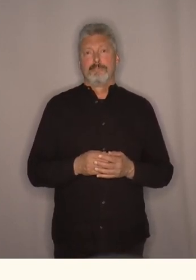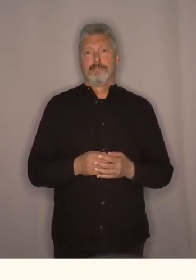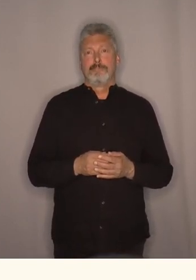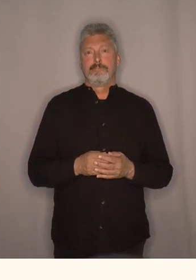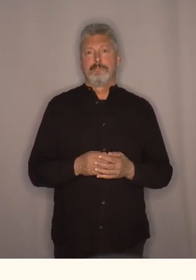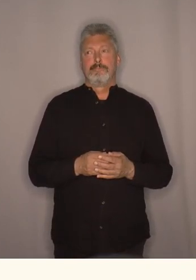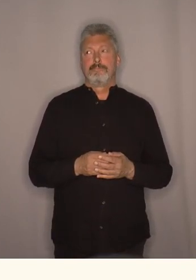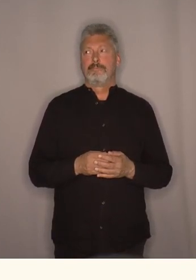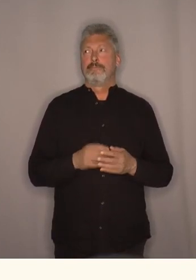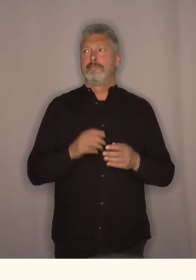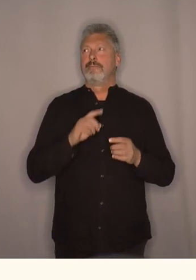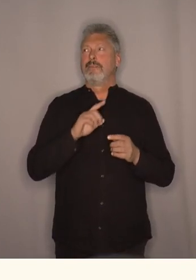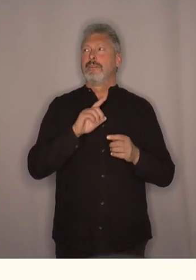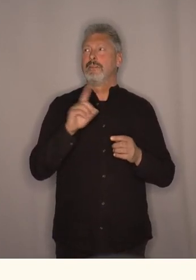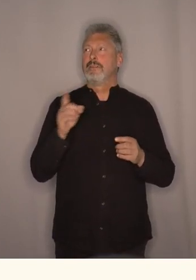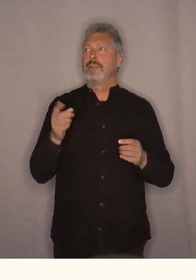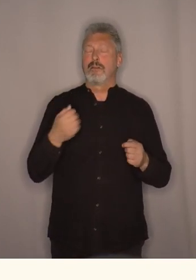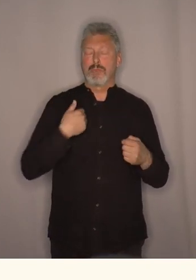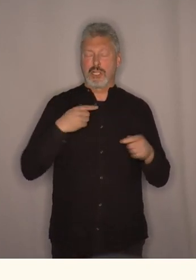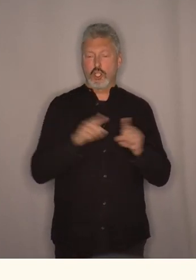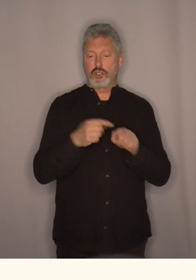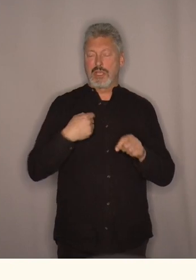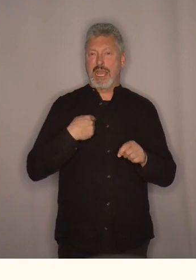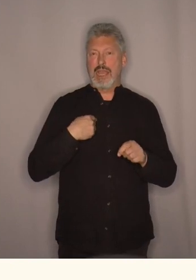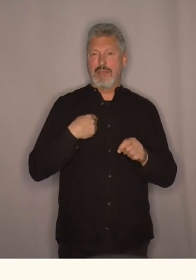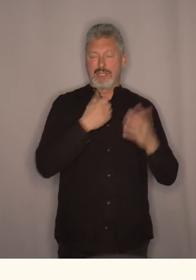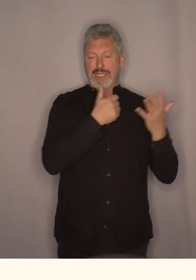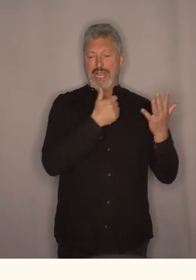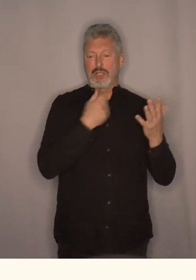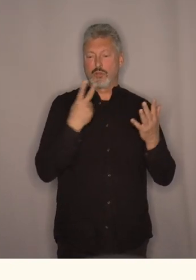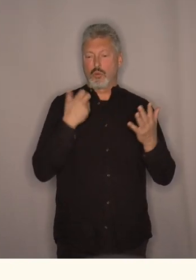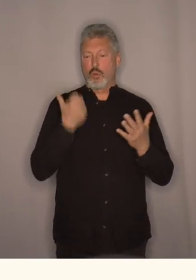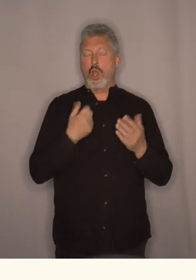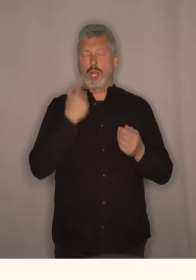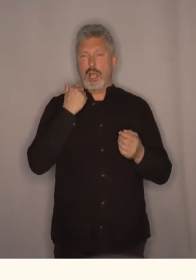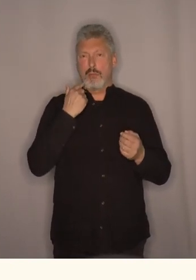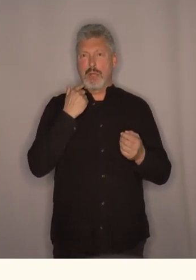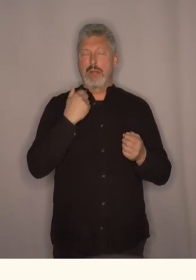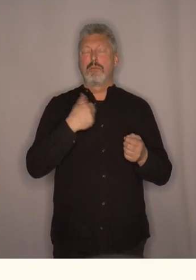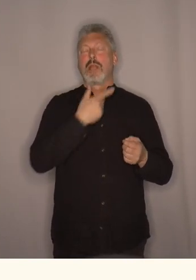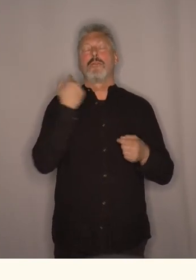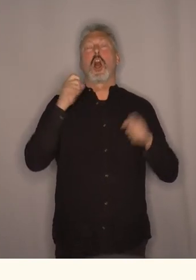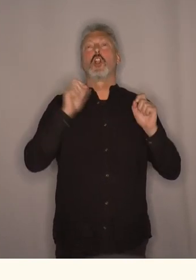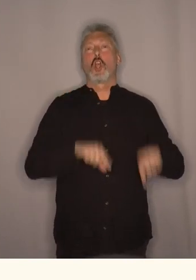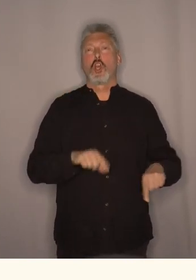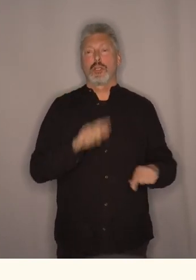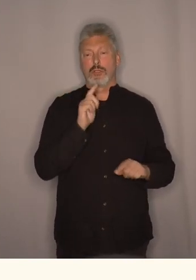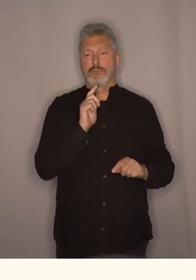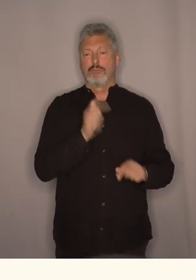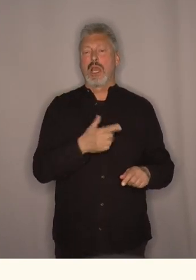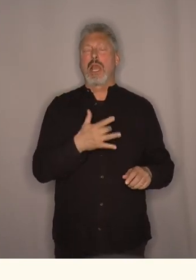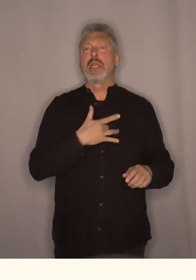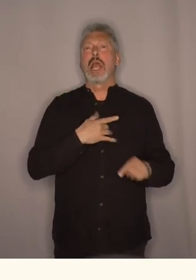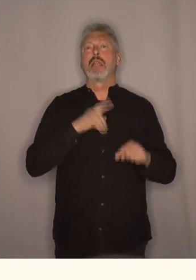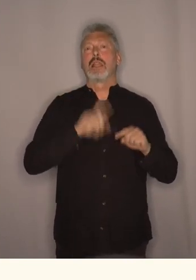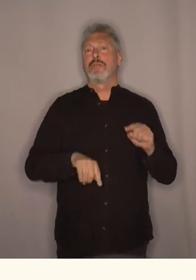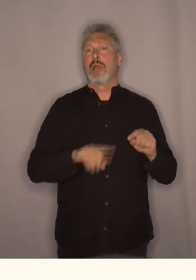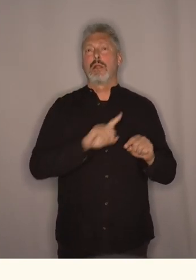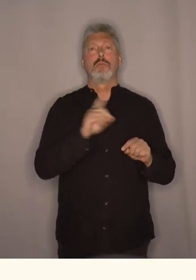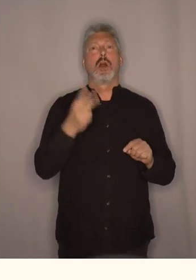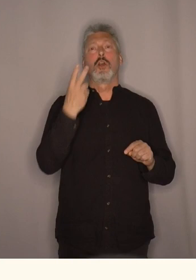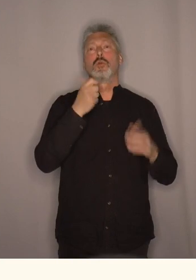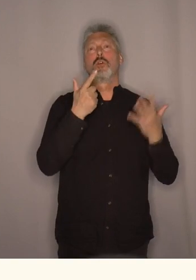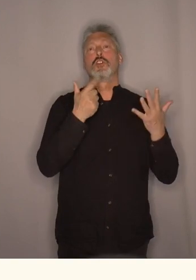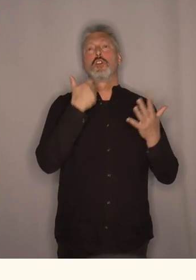Når min søster av meg var 6 og 2 år gamle så døde min far. han døde av en hjertefeil og ble bare 27 år gammel